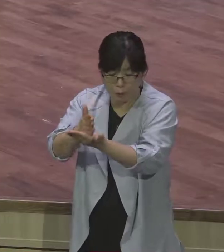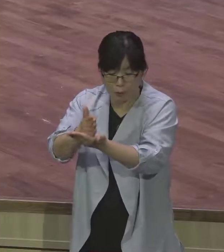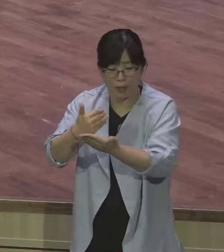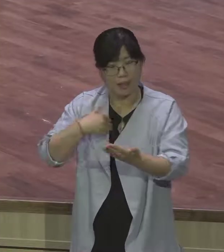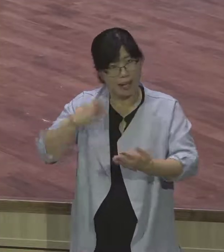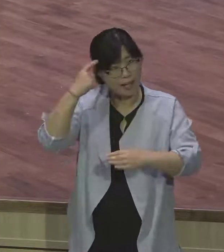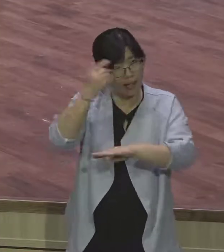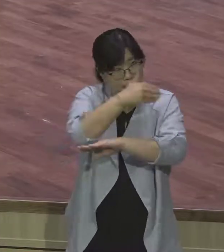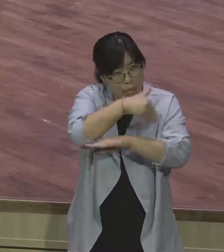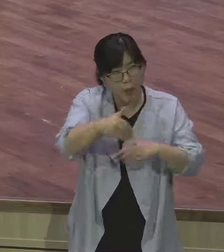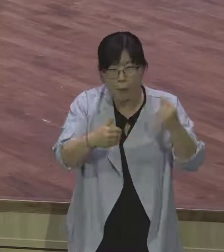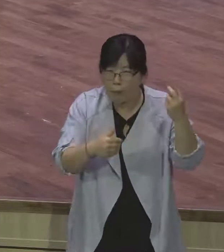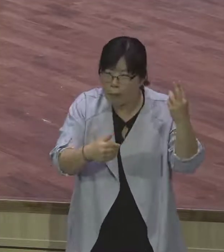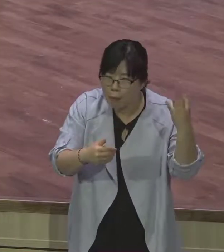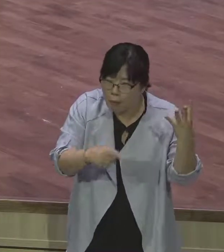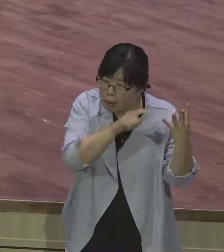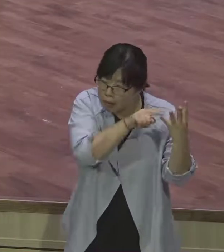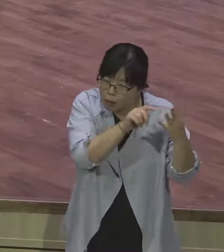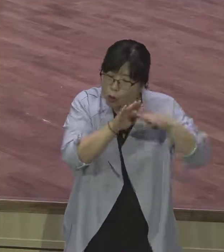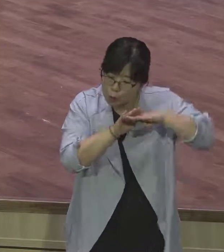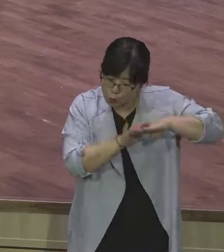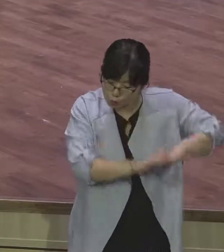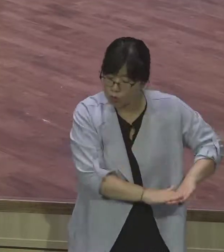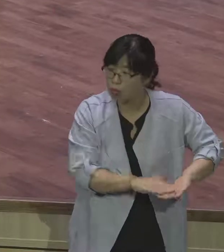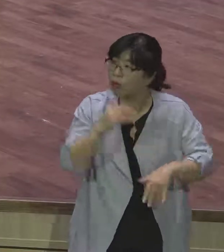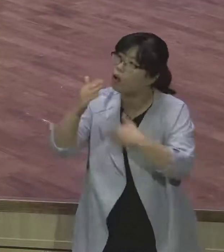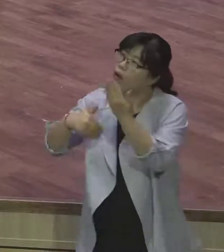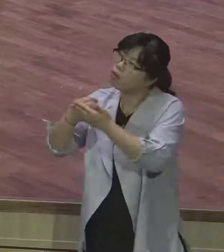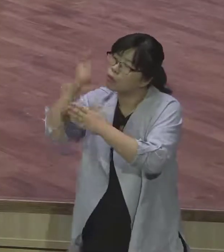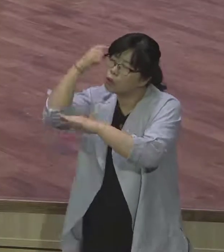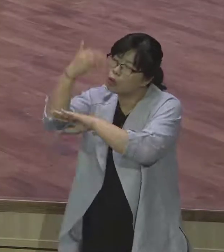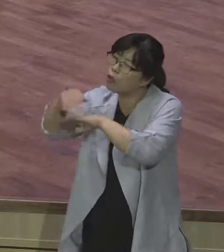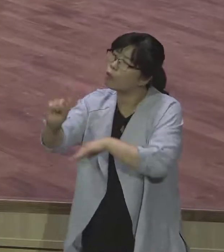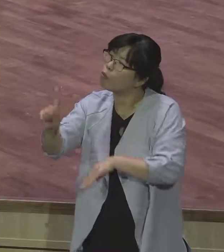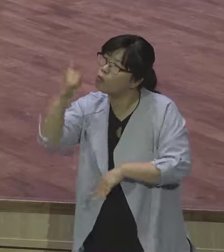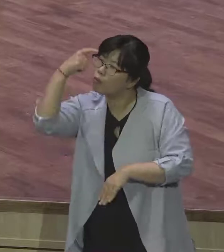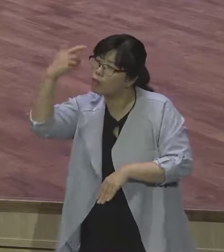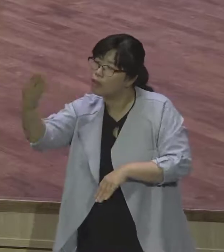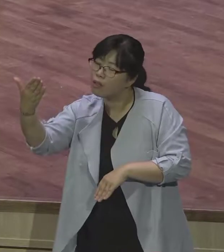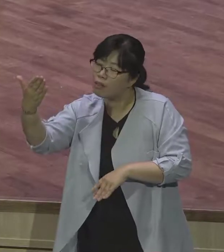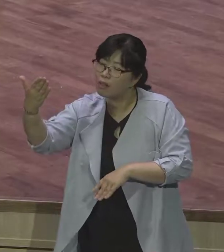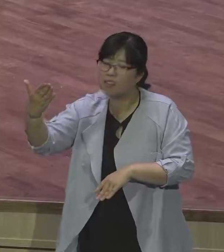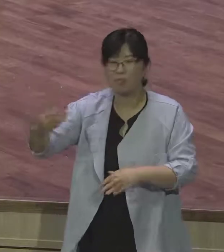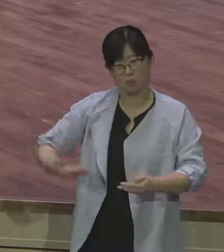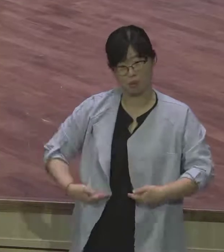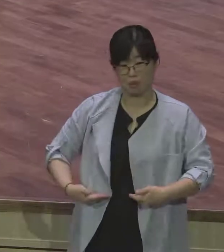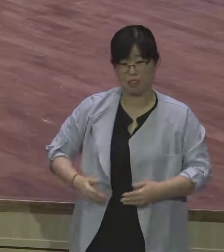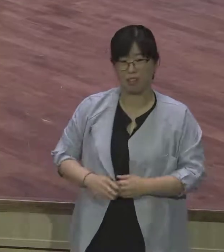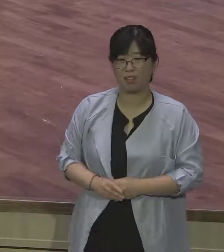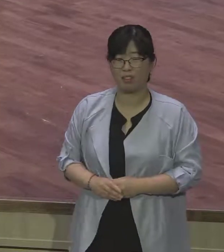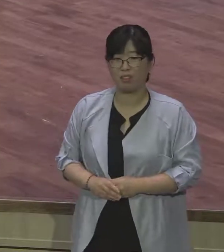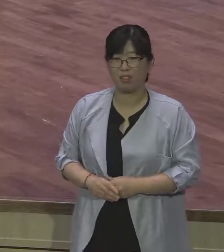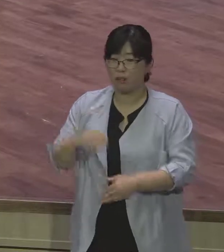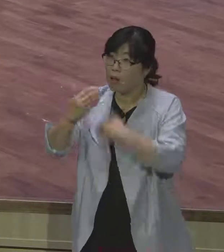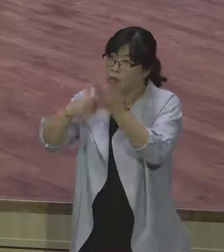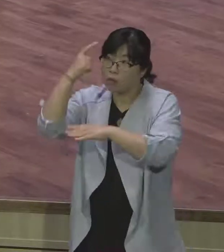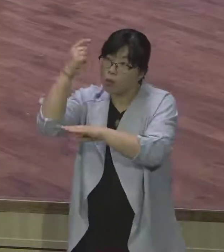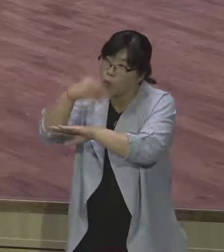야금 이걸 물어보지 않으세요. 우선순위가 틀려졌어요. 그래서 여러분 영적 우선순위가 아주